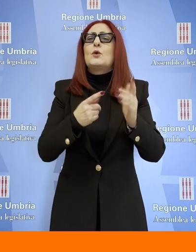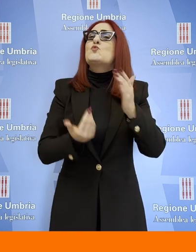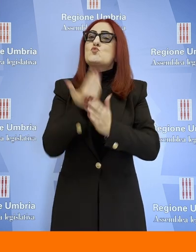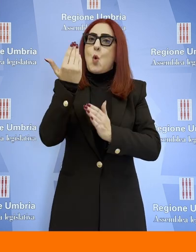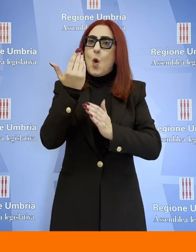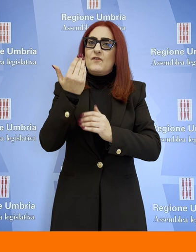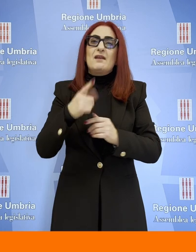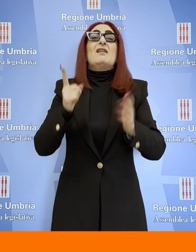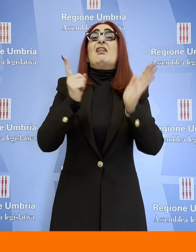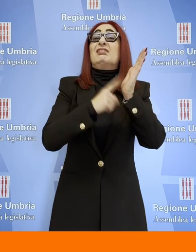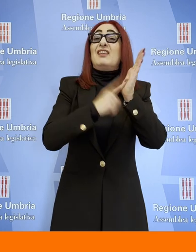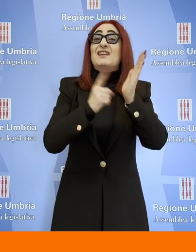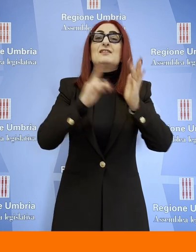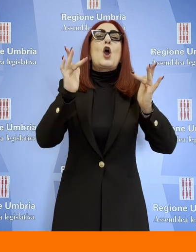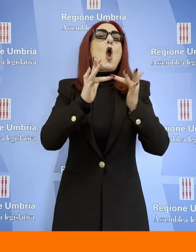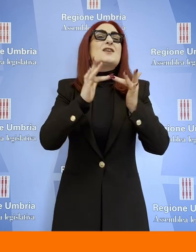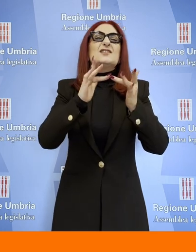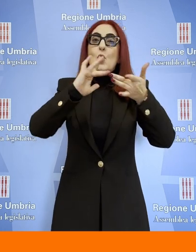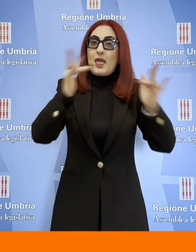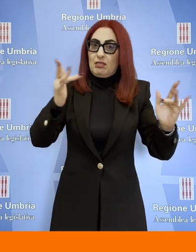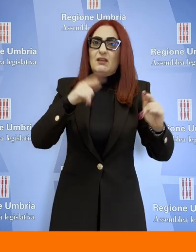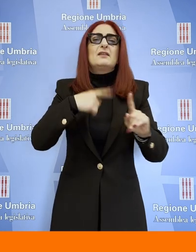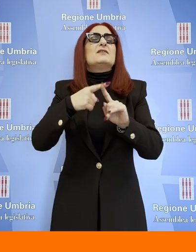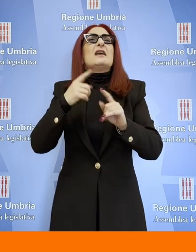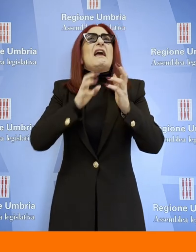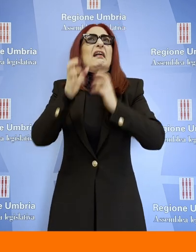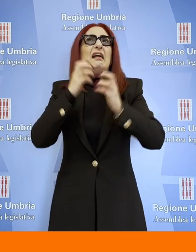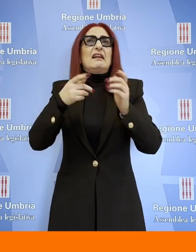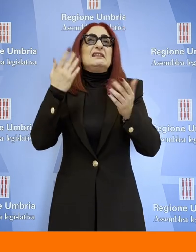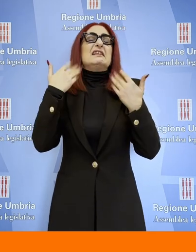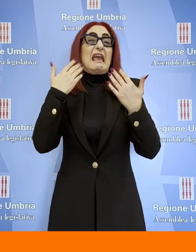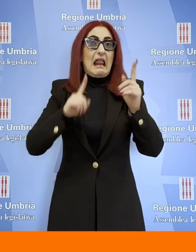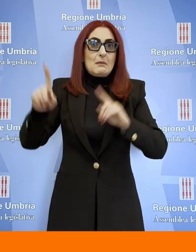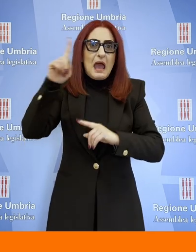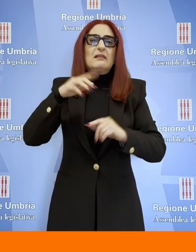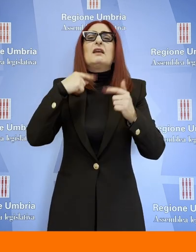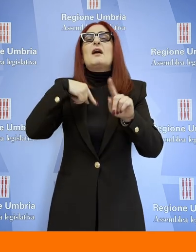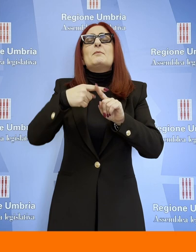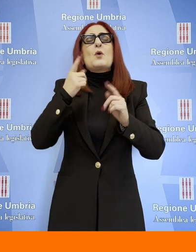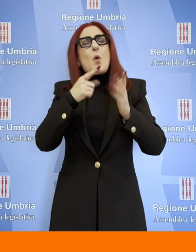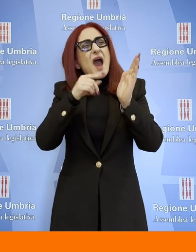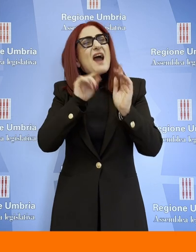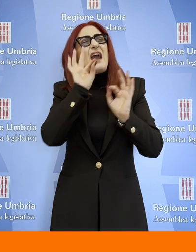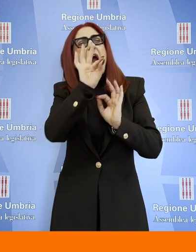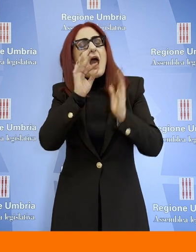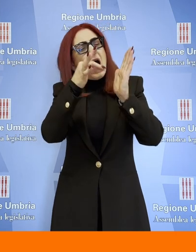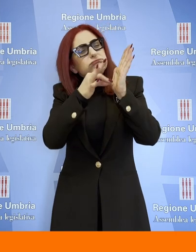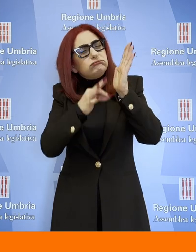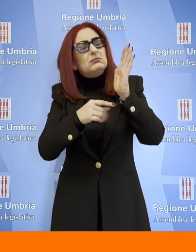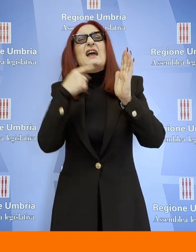la crisi climatica e mettendo mani a quelle parti delle nostre istituzioni che di fatto ancora non funzionavano adeguatamente. È stato un